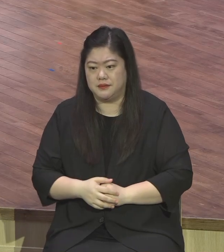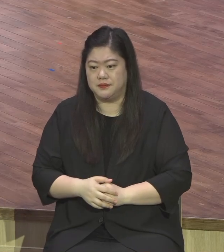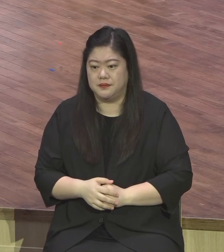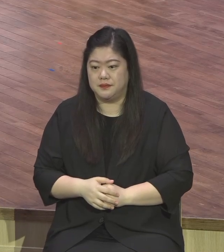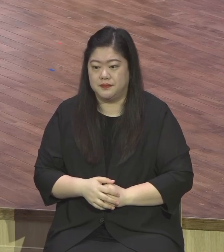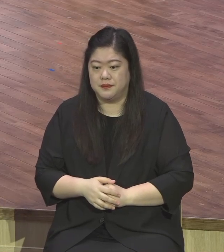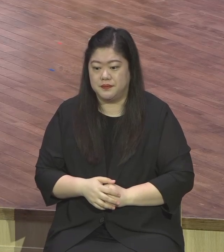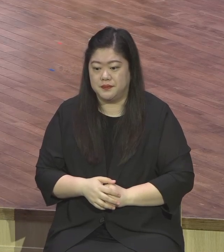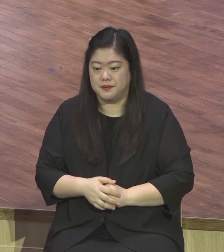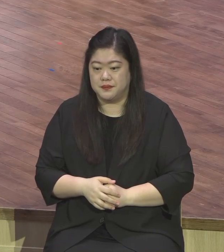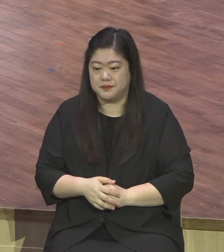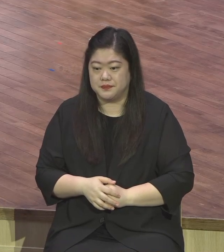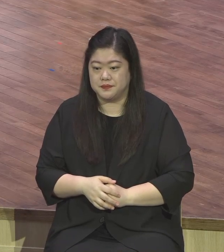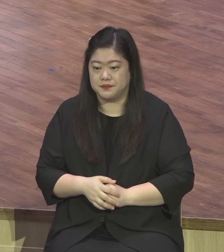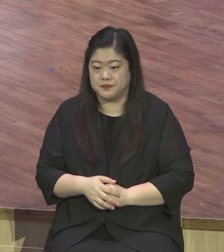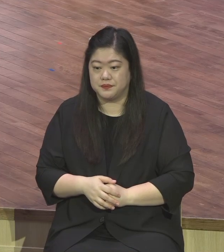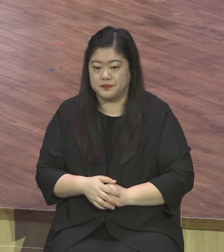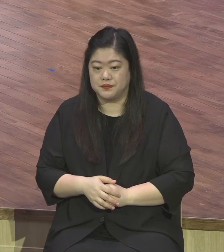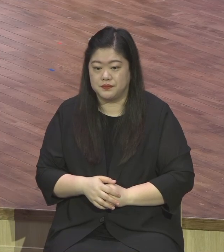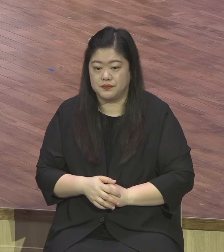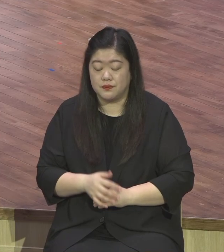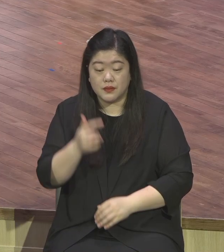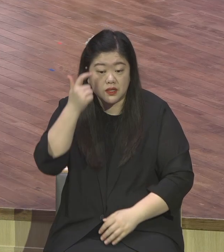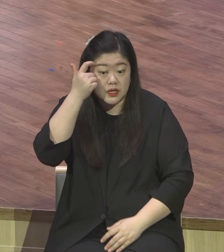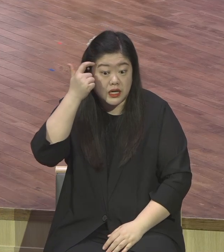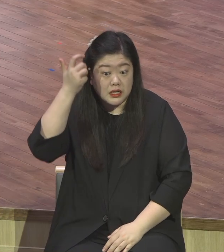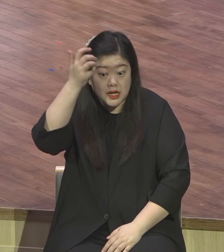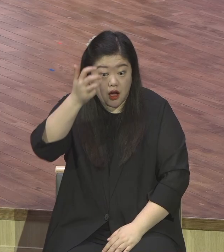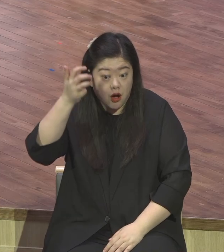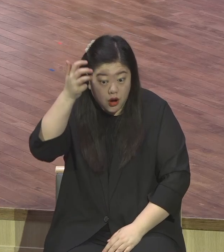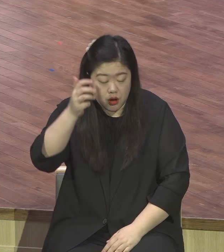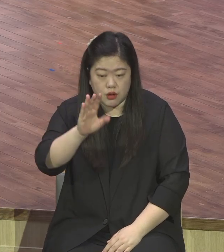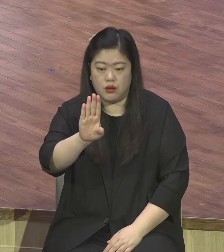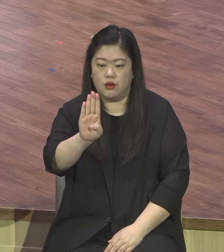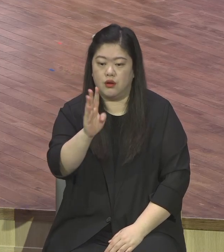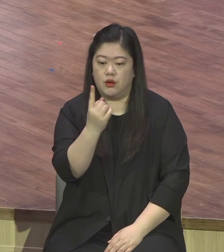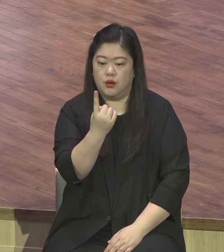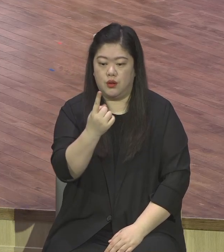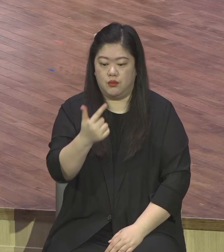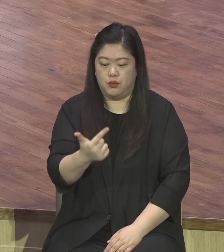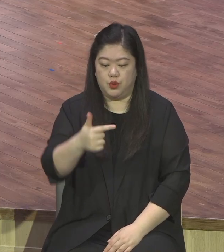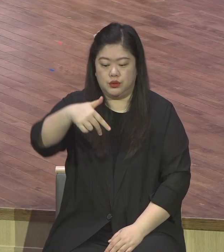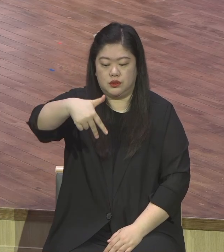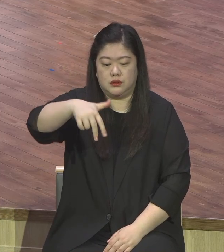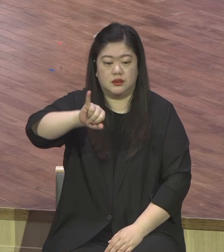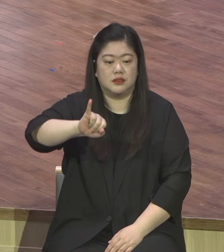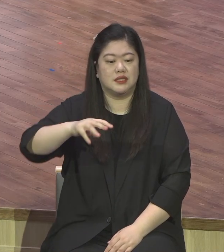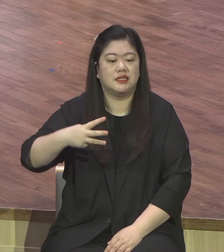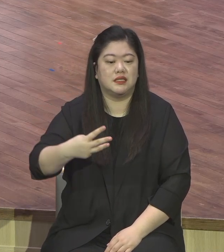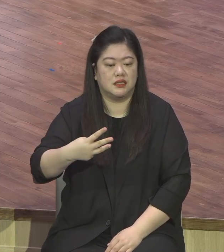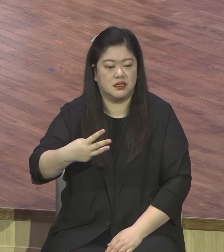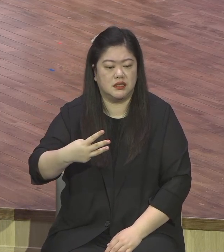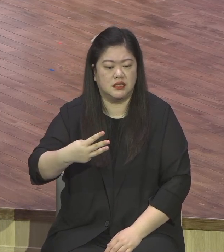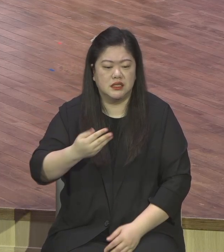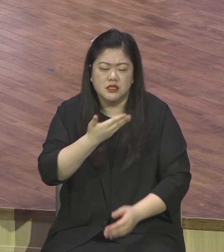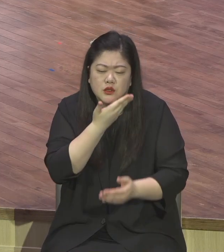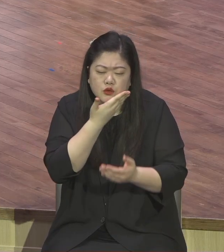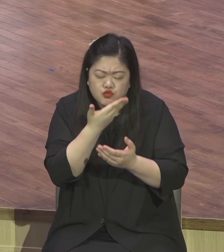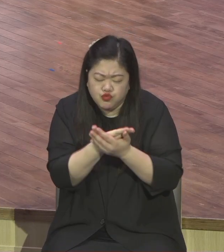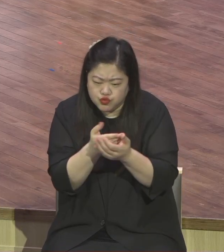영적 본질을 깨닫고 풍무성한 열매를 맺는 기뻄을 맛보야